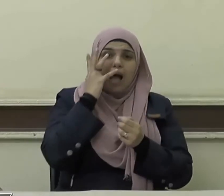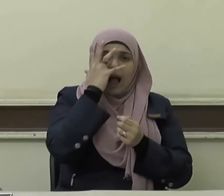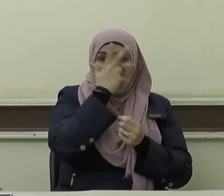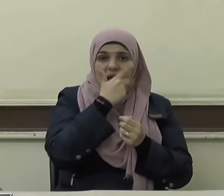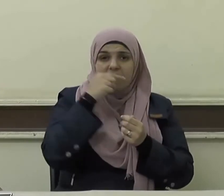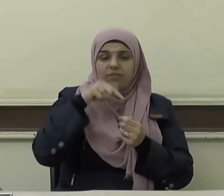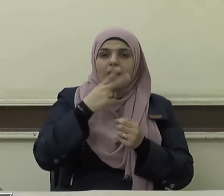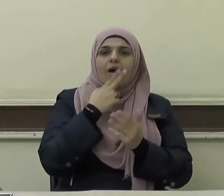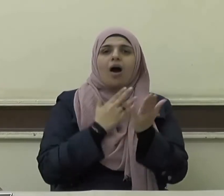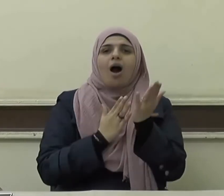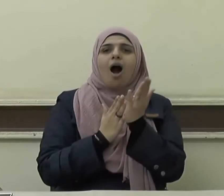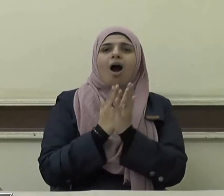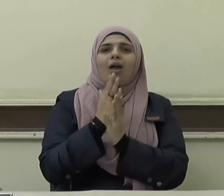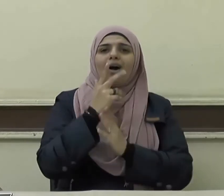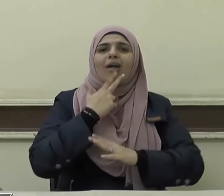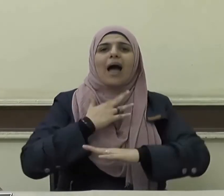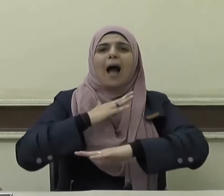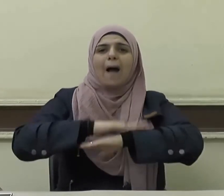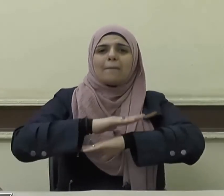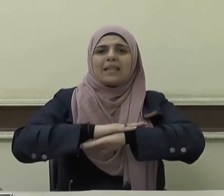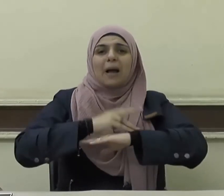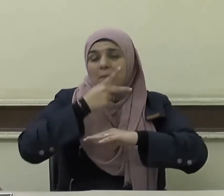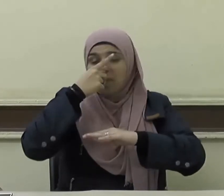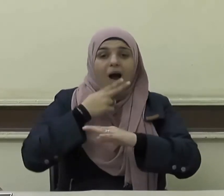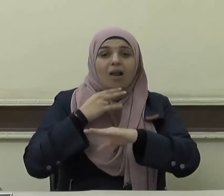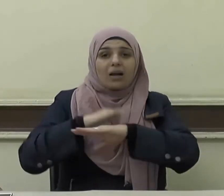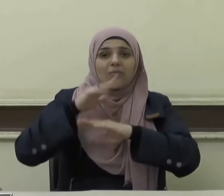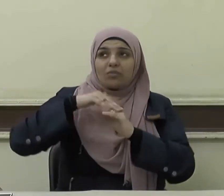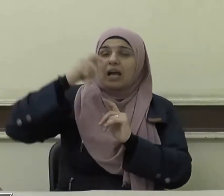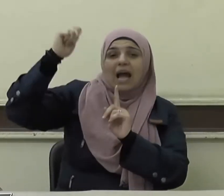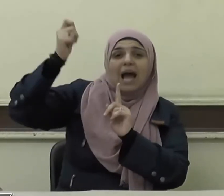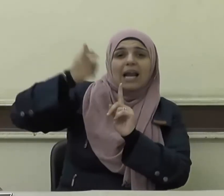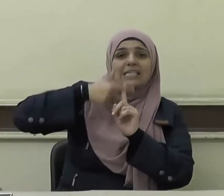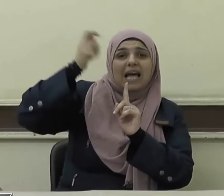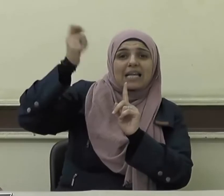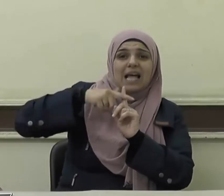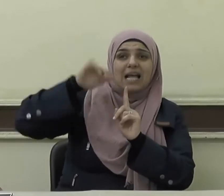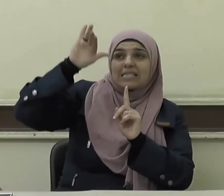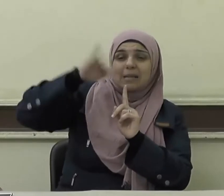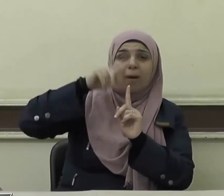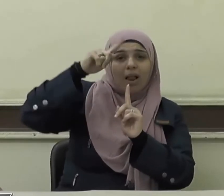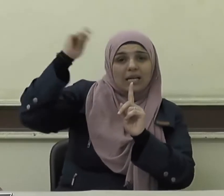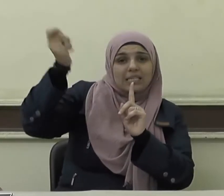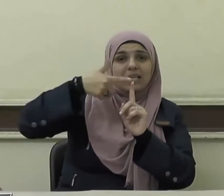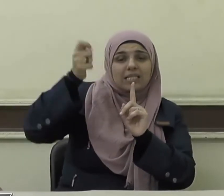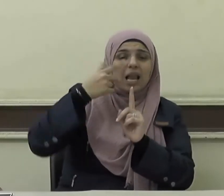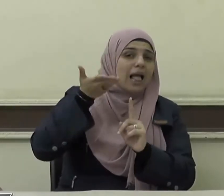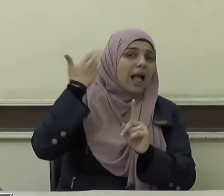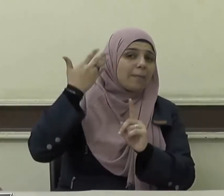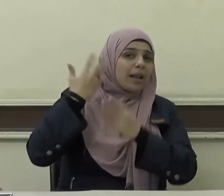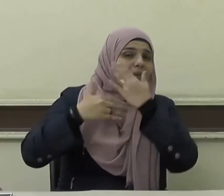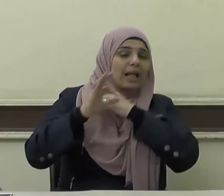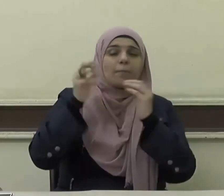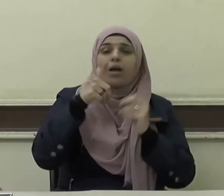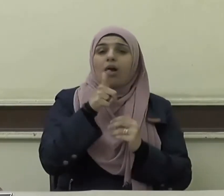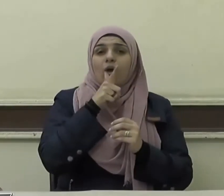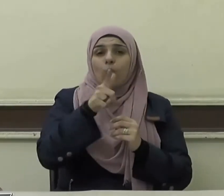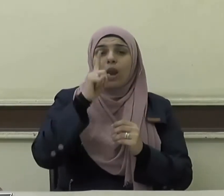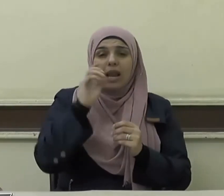الحياء من الأخلاق التي جاءت بها الرسالات السماوية السابقة حيث